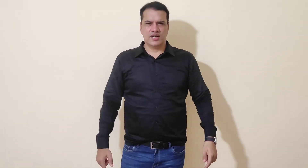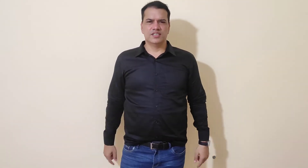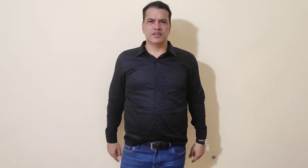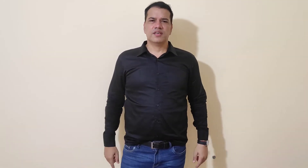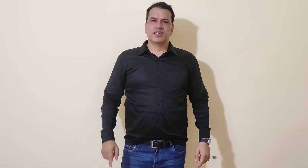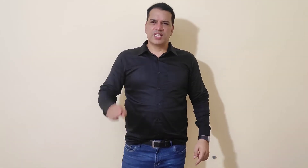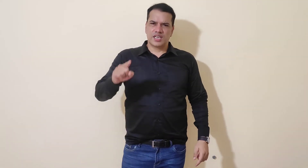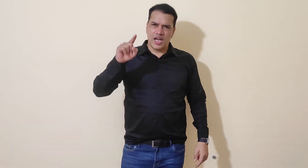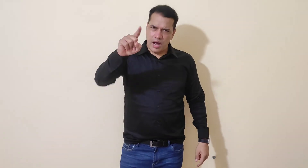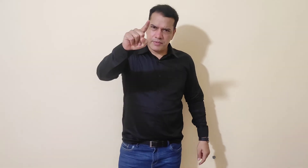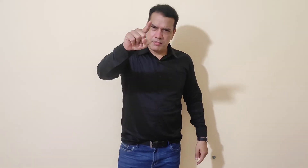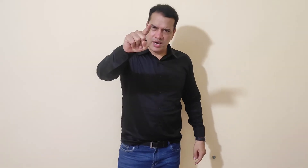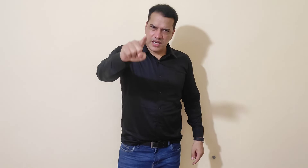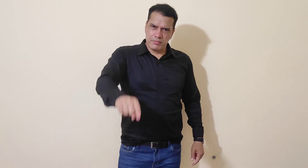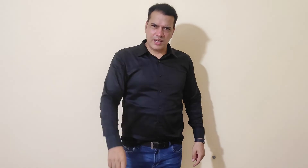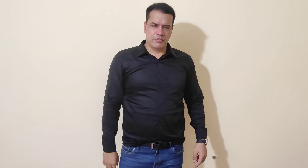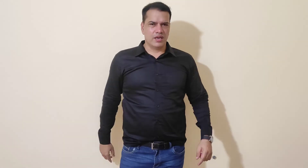करा लीजिए ताकि आपके मरने के बाद